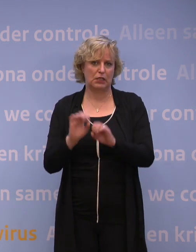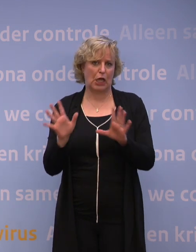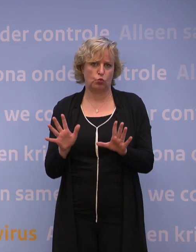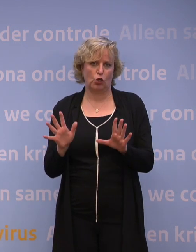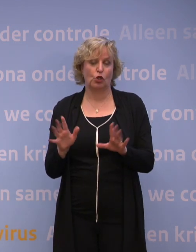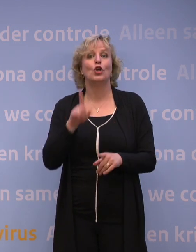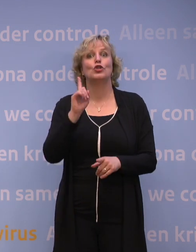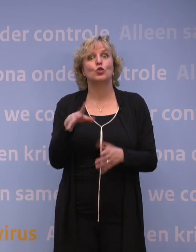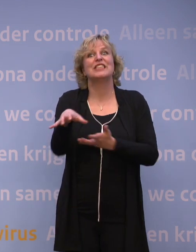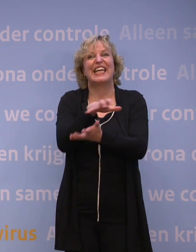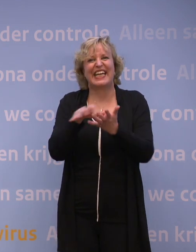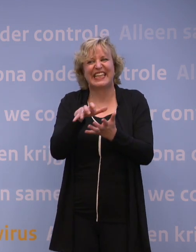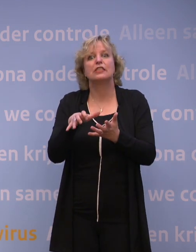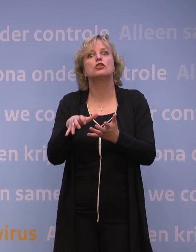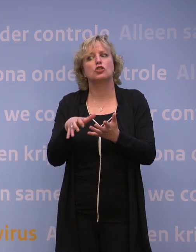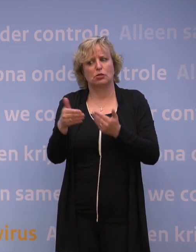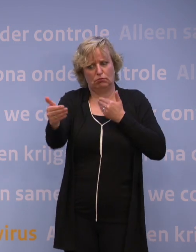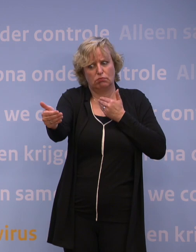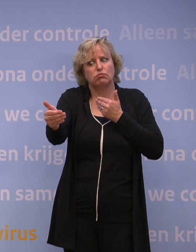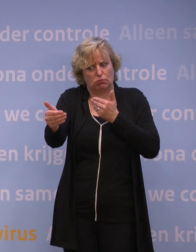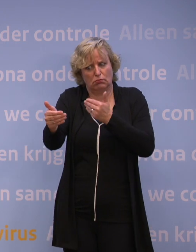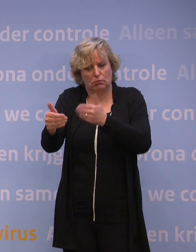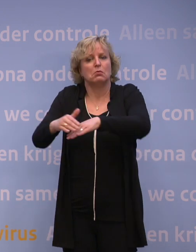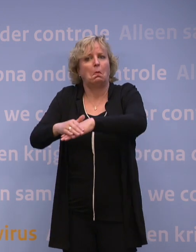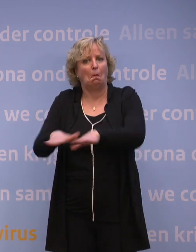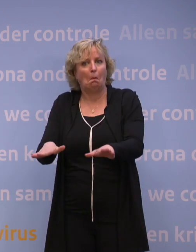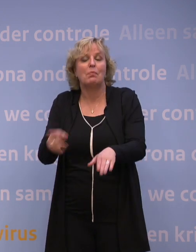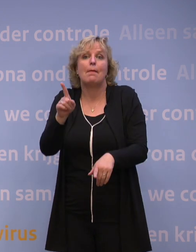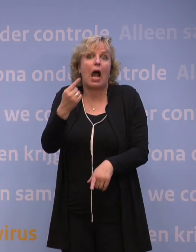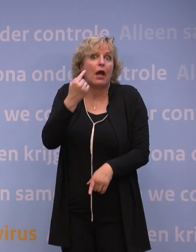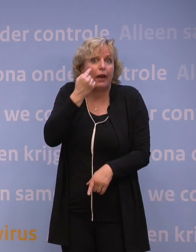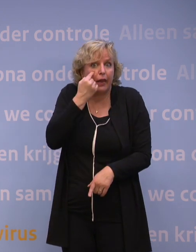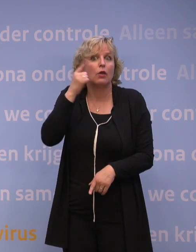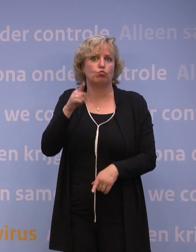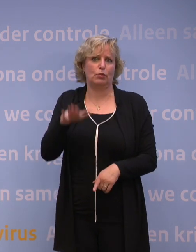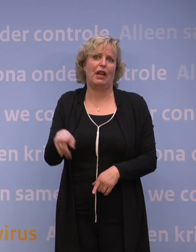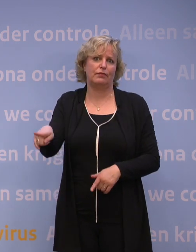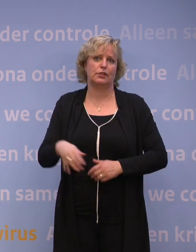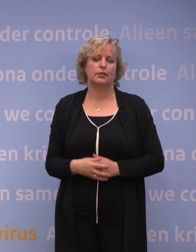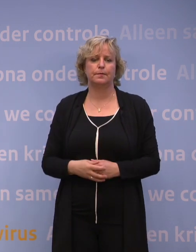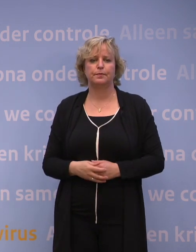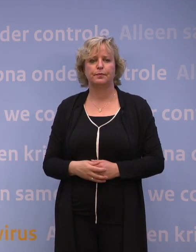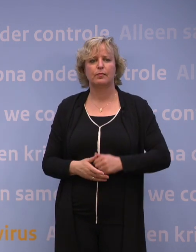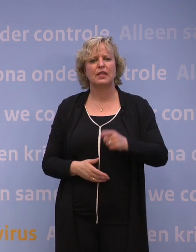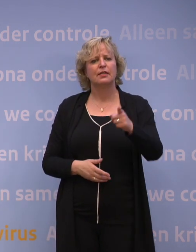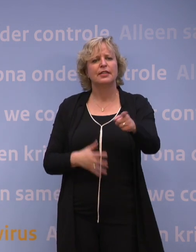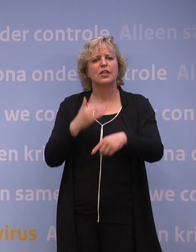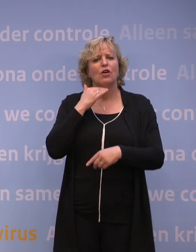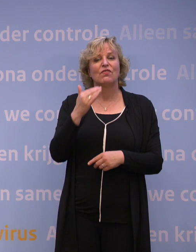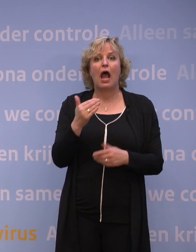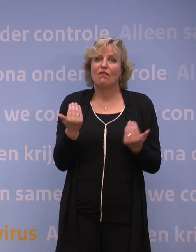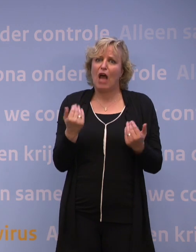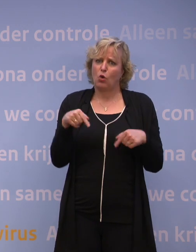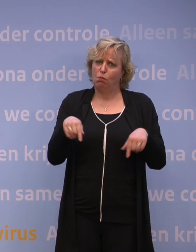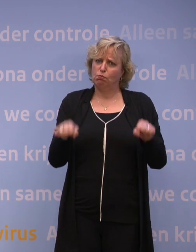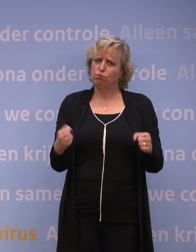we naderen het einde van de crisis. Ik ben er positief over. Maar we blijven uitermate maakzaam. En wat is dan de afweging geweest om deze stap vandaag wel te